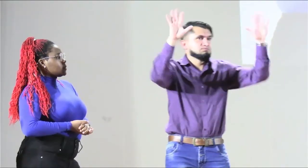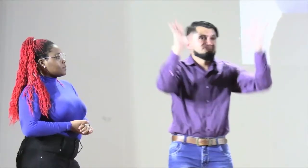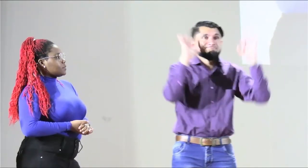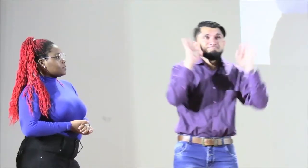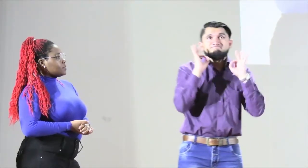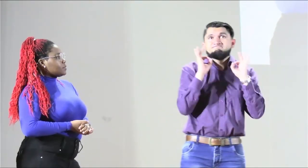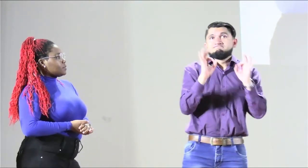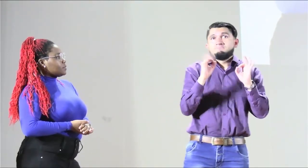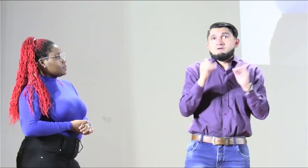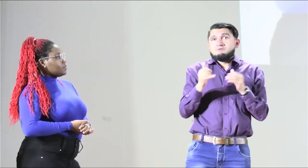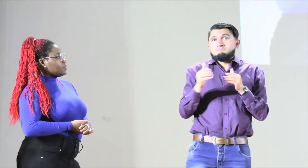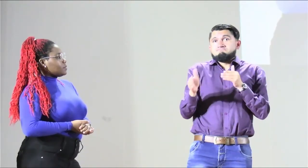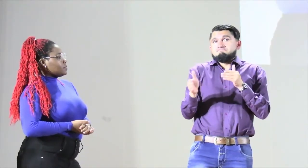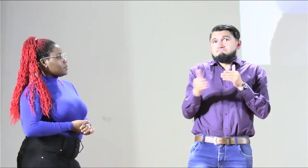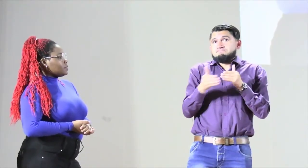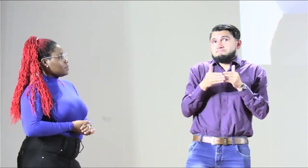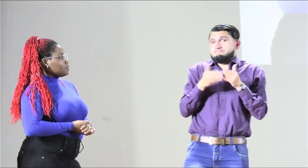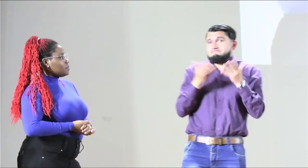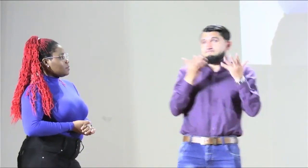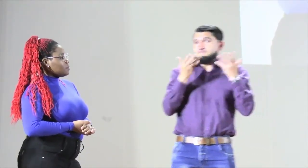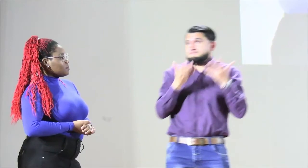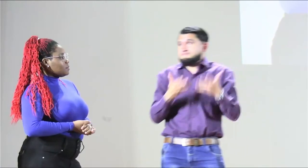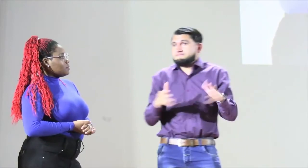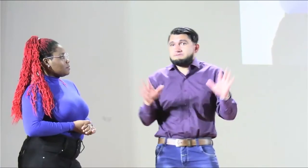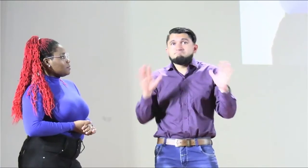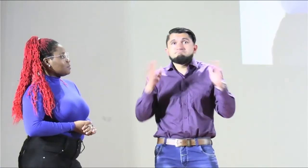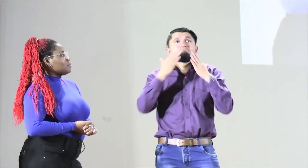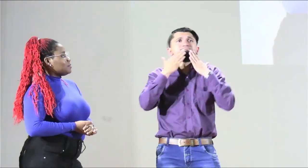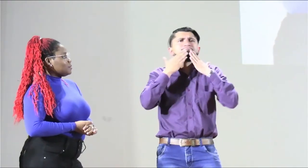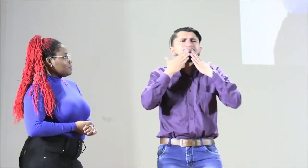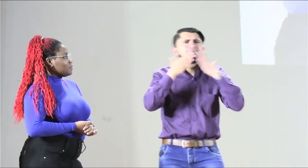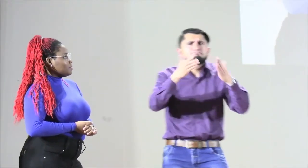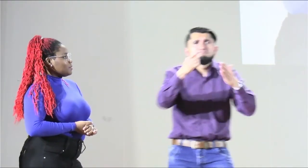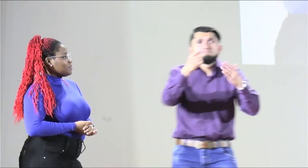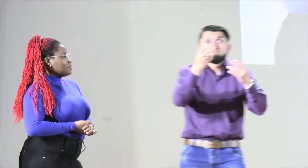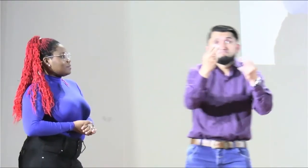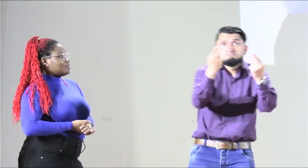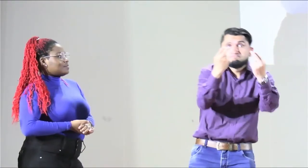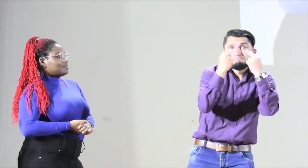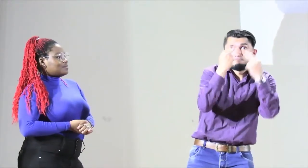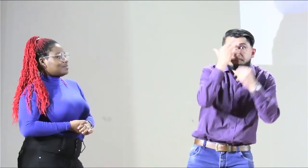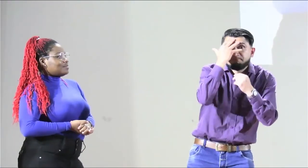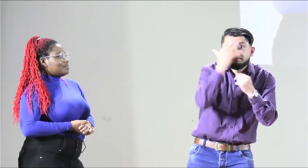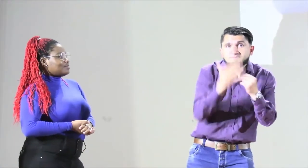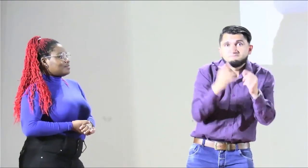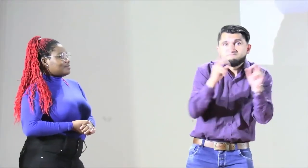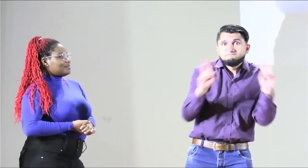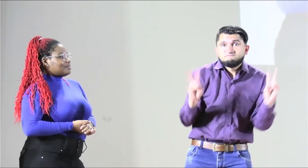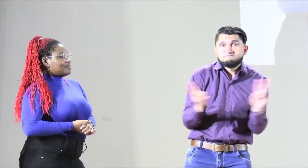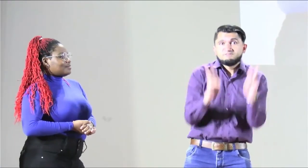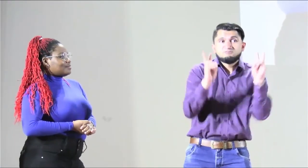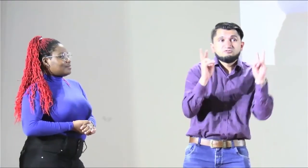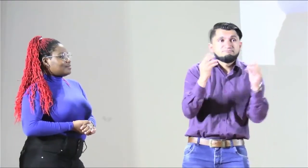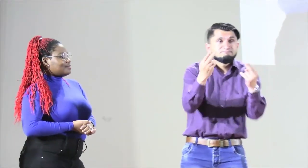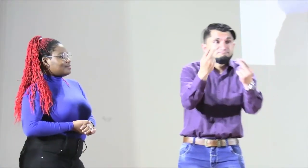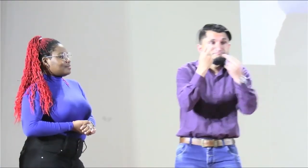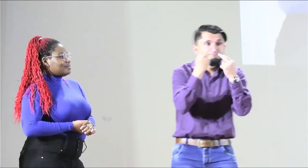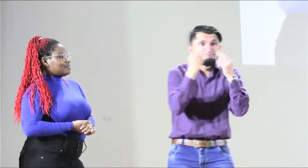termales en Santa Rosa. Entonces, para que, pues lo tengan presente. de esta manera, pues ya damos cierre entonces. Entonces,